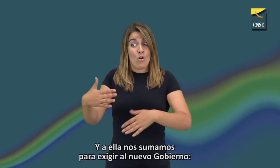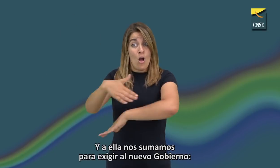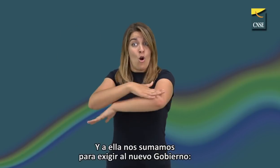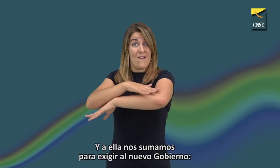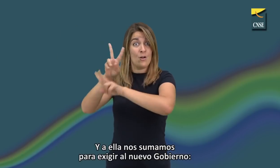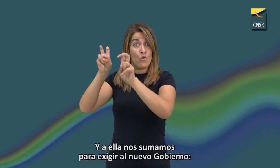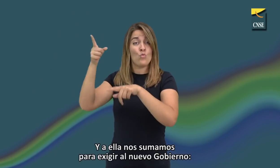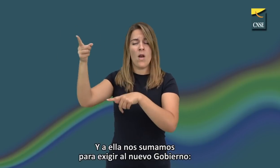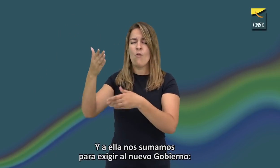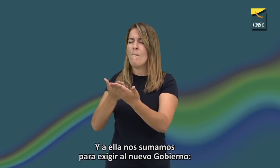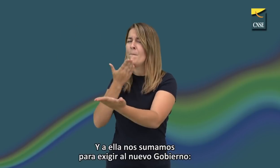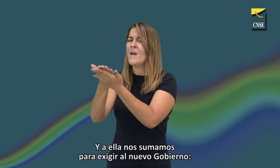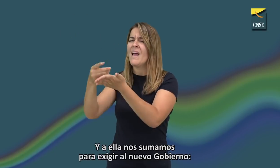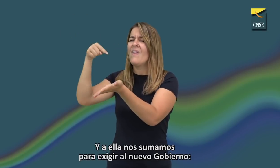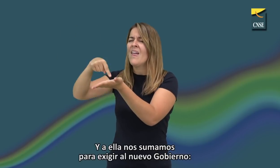sumamos para exigir al nuevo...